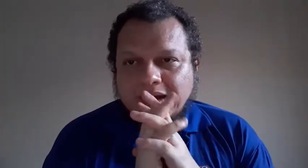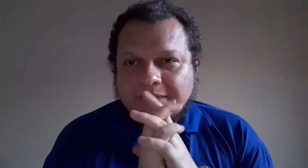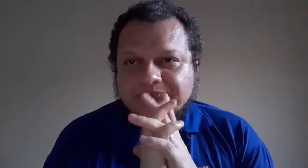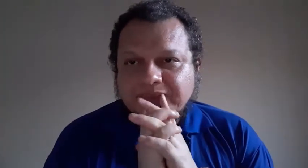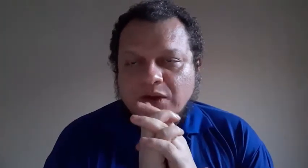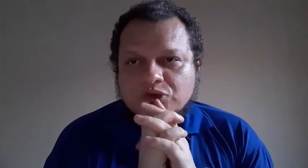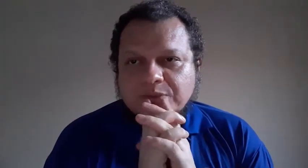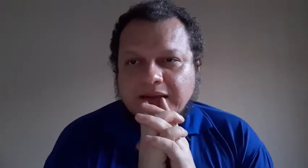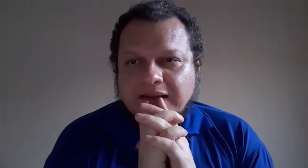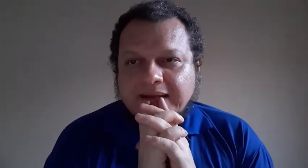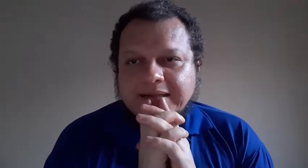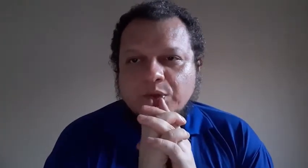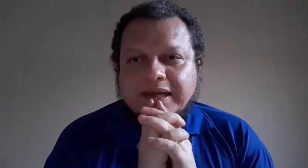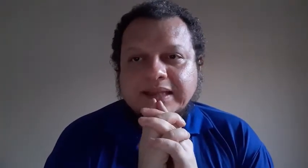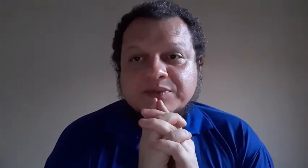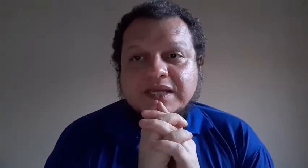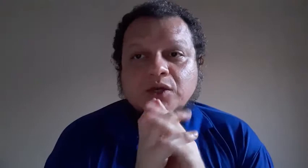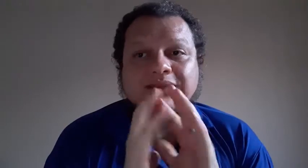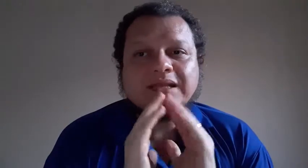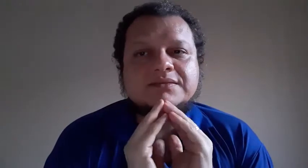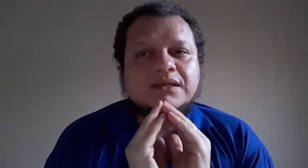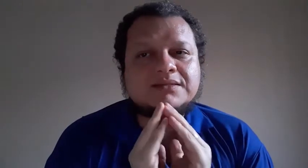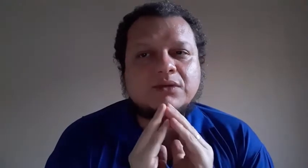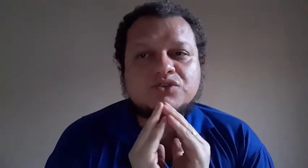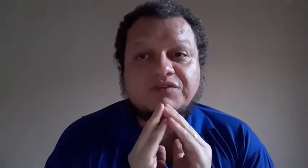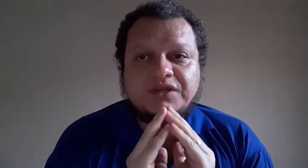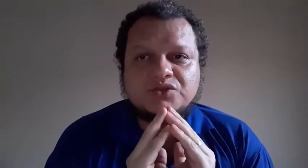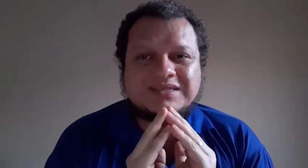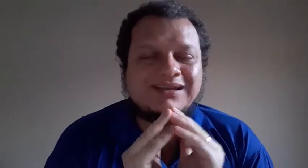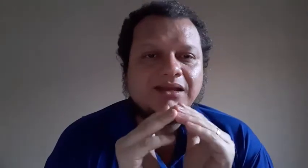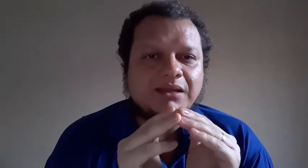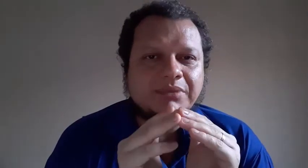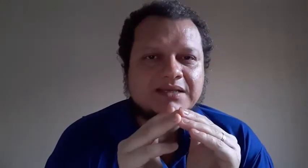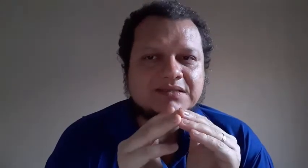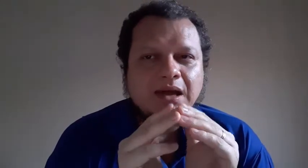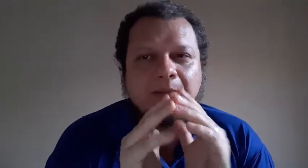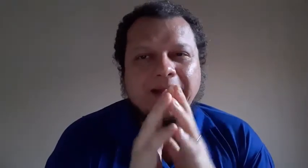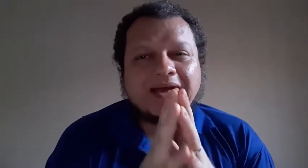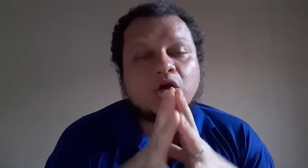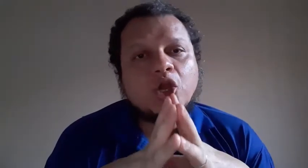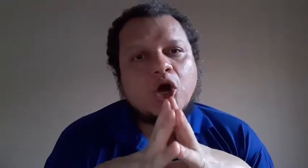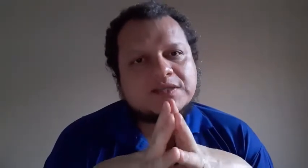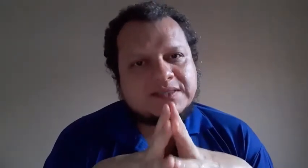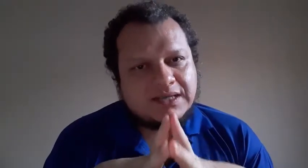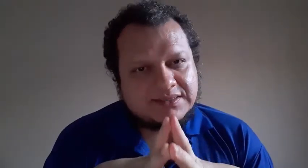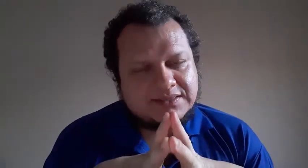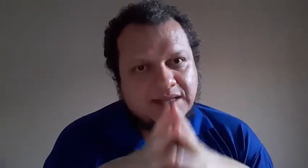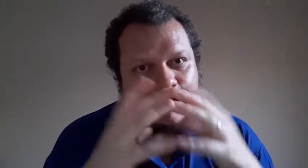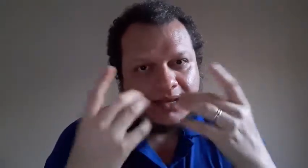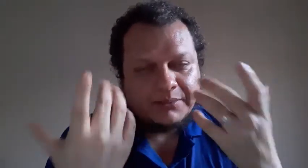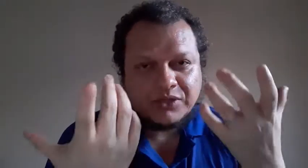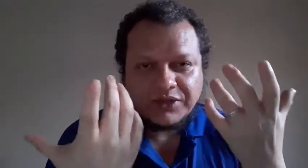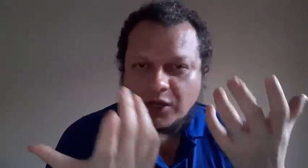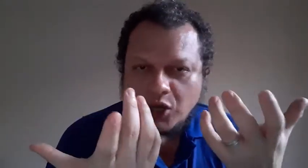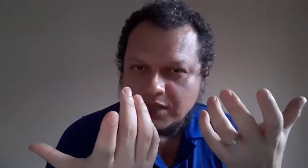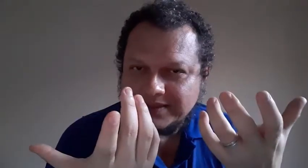categoria que temos aqui, transcrição de vídeos em libras para glosas. Lembra do que é glosa?